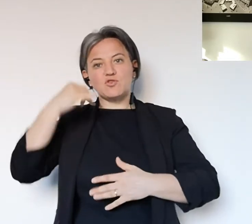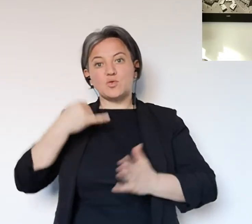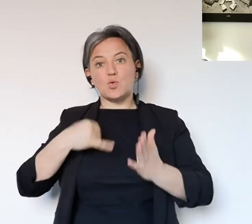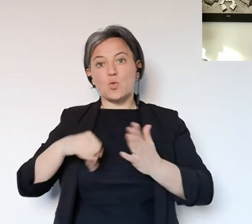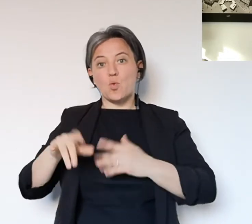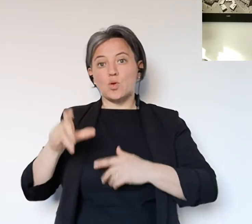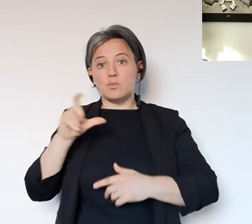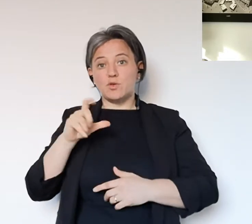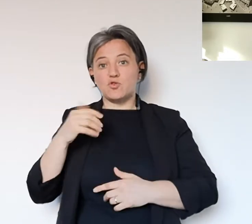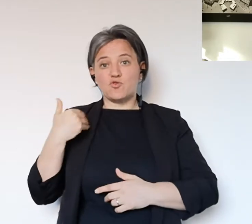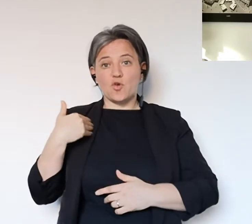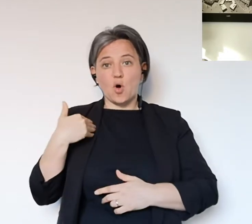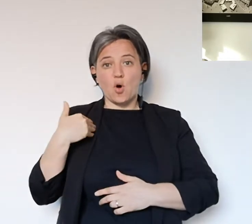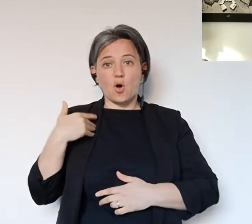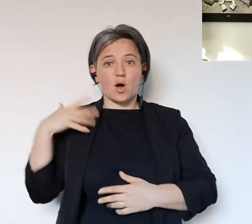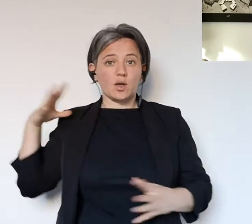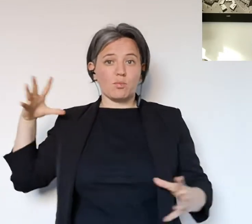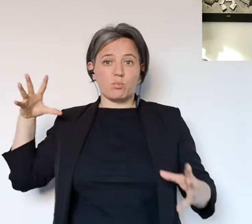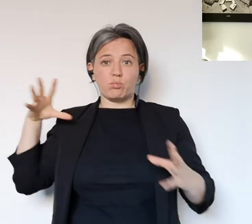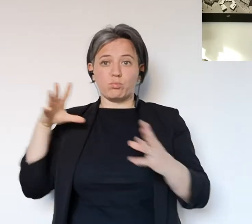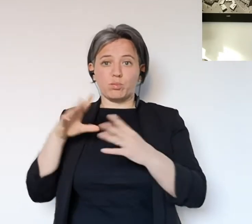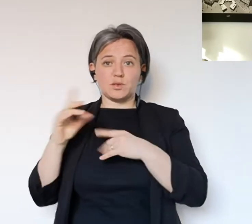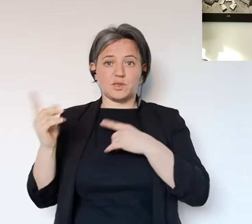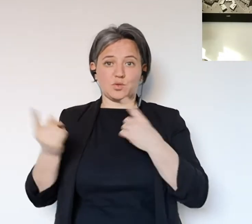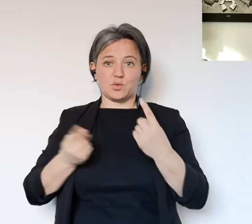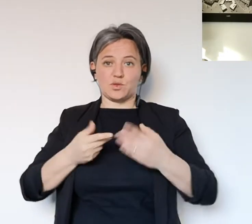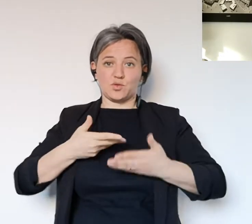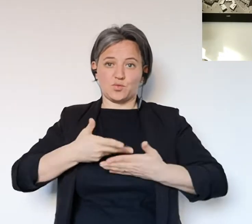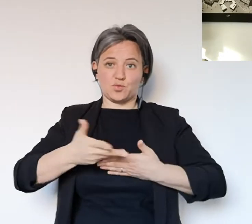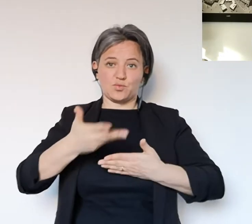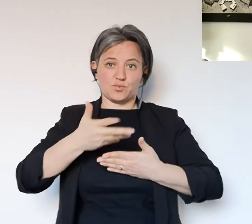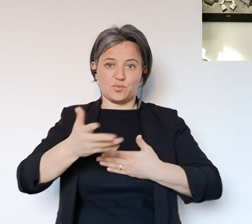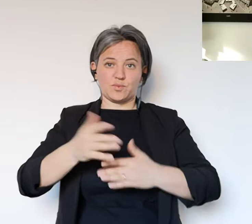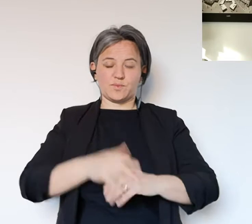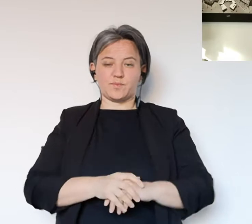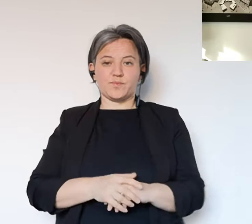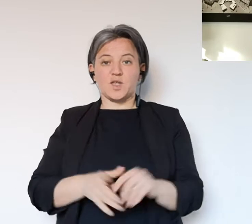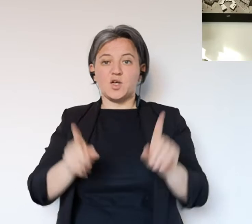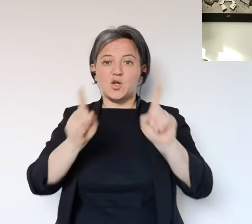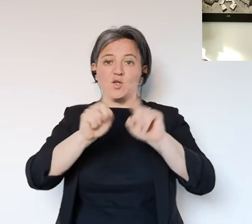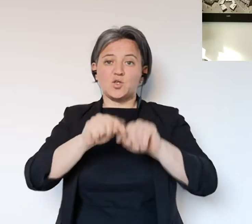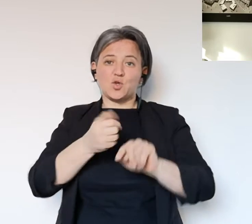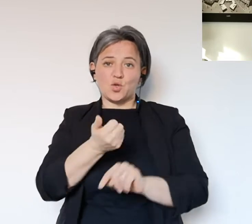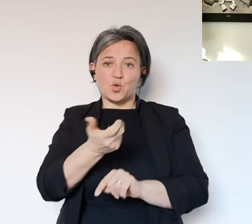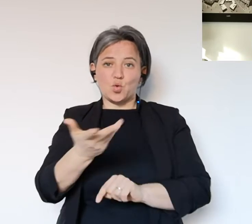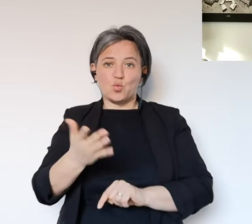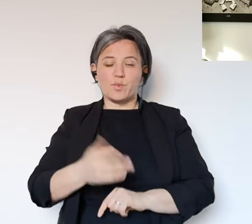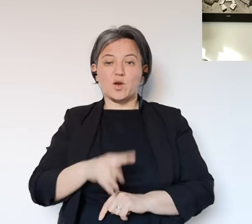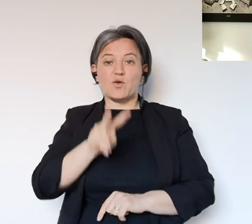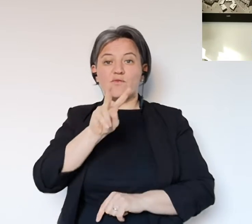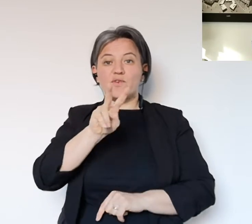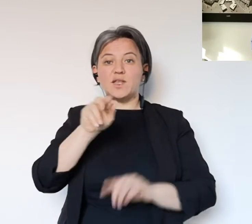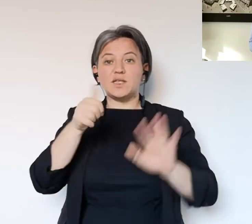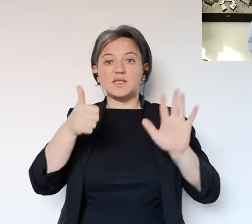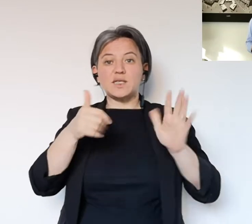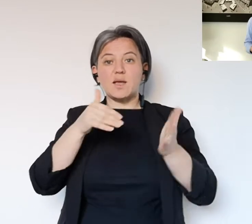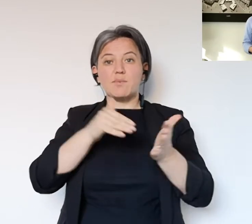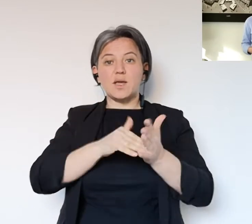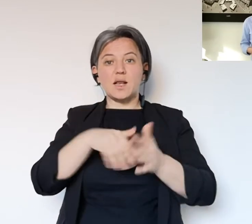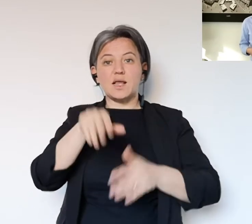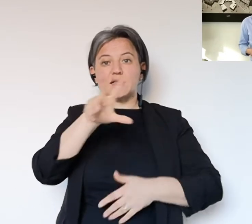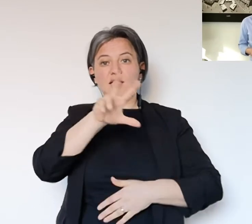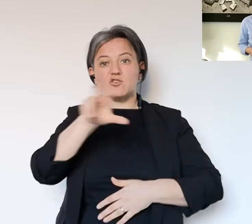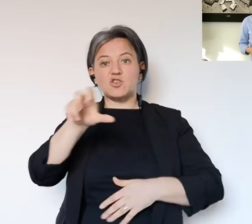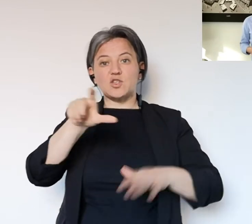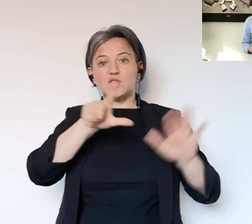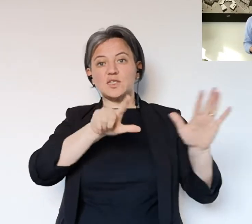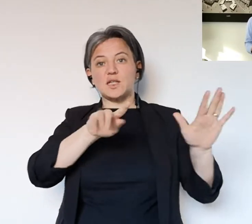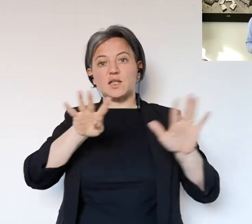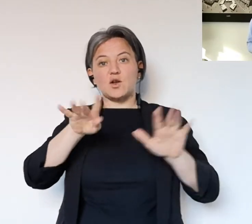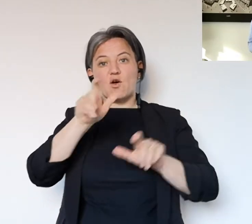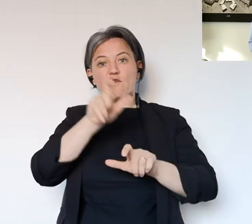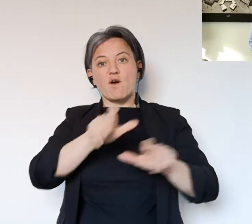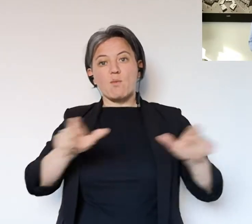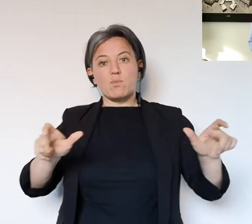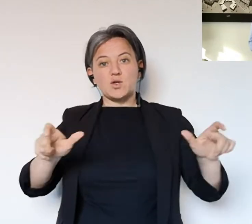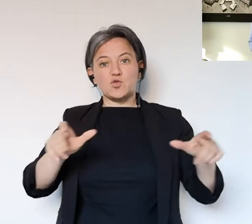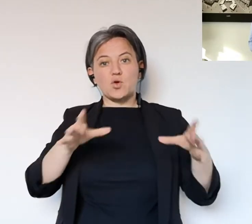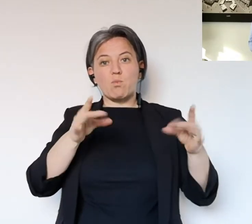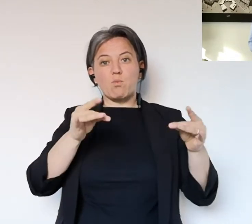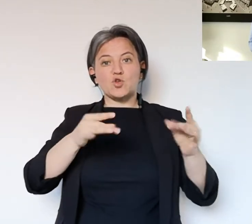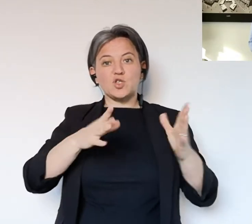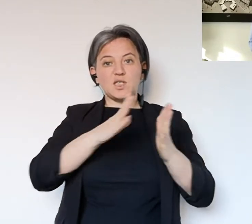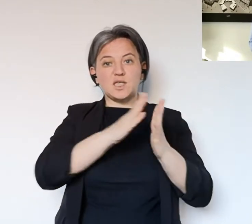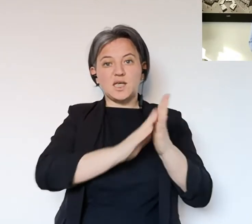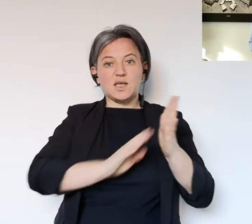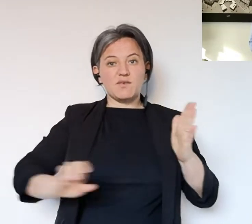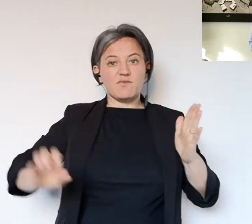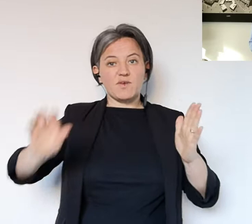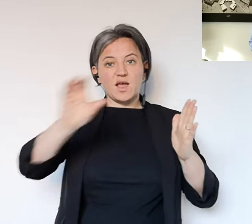'emergenza, le decisioni che stiamo prendendo in questi giorni, un po' per fare il punto della situazione, parto come al solito dai